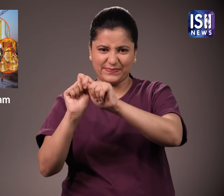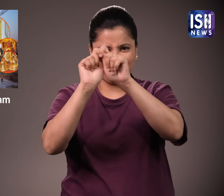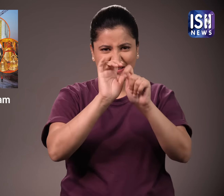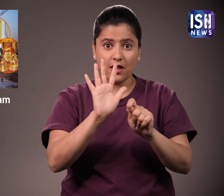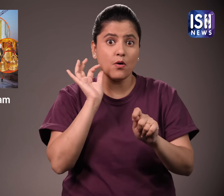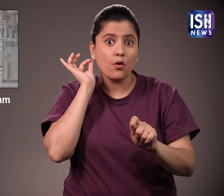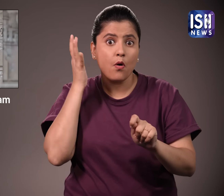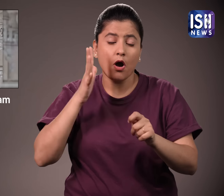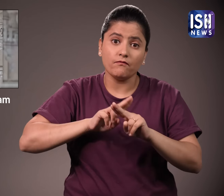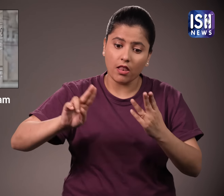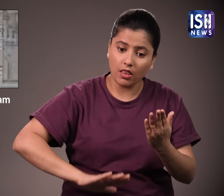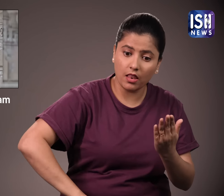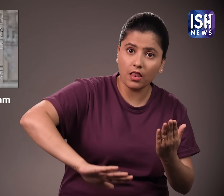तेरा दर्वाजे लगाए जाएंगे